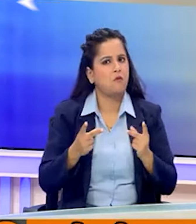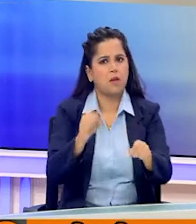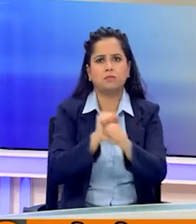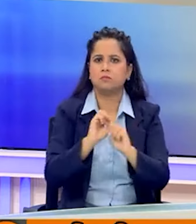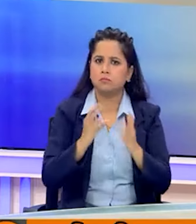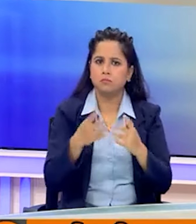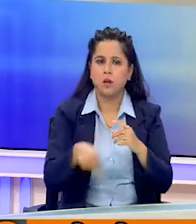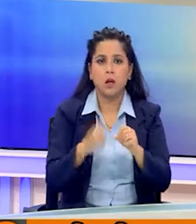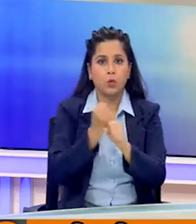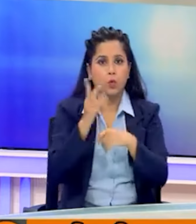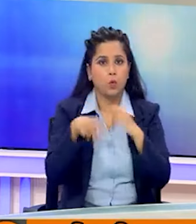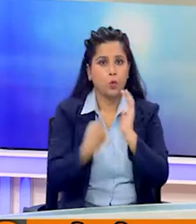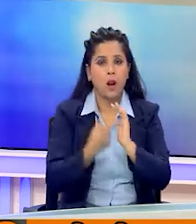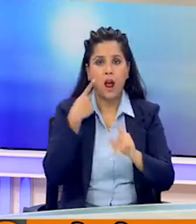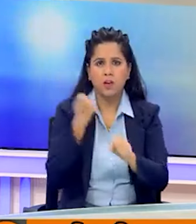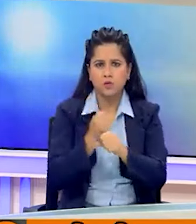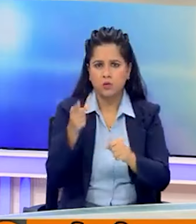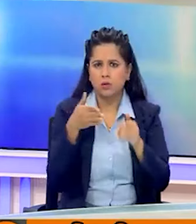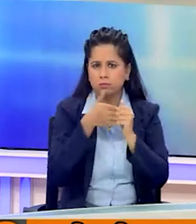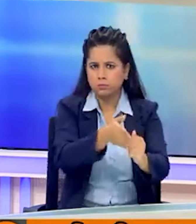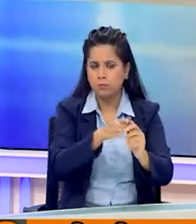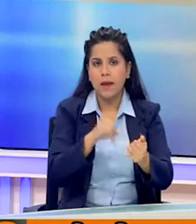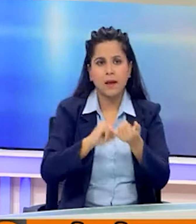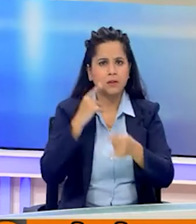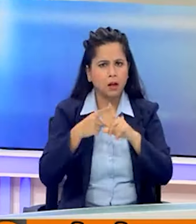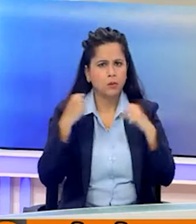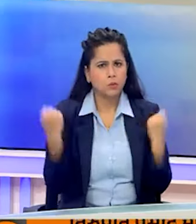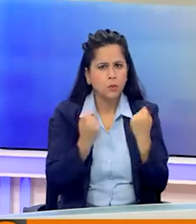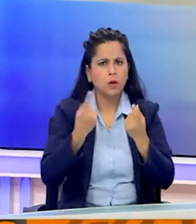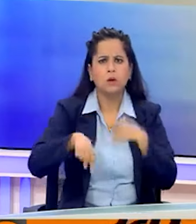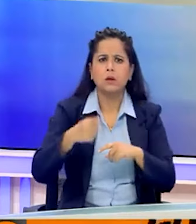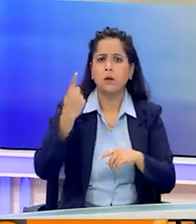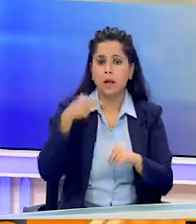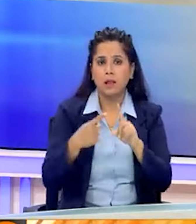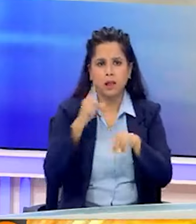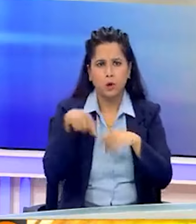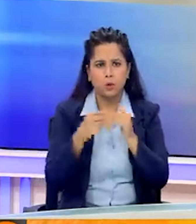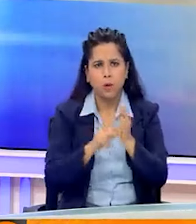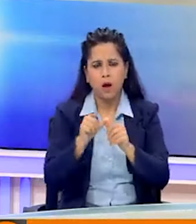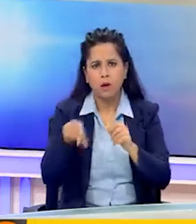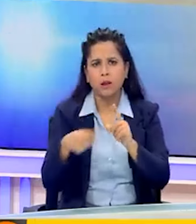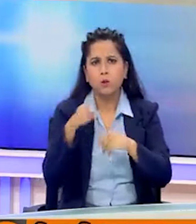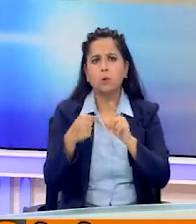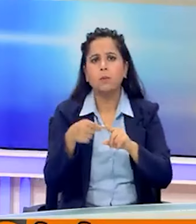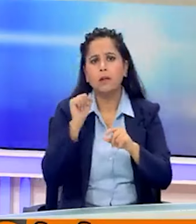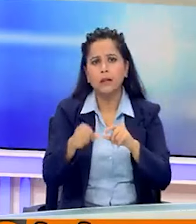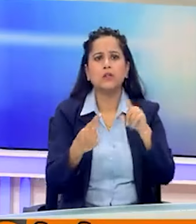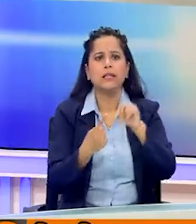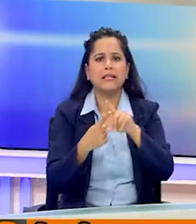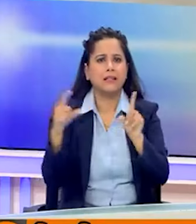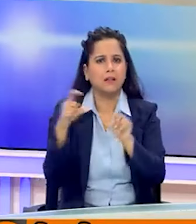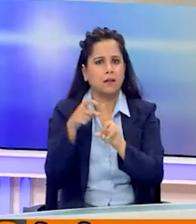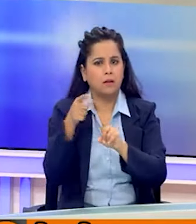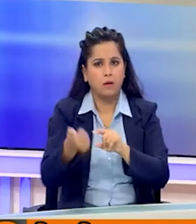कुंटूर के आईजी के नितत्व में काम कर रही SIT कल इस सिलसले में तिरुमाला तिरुपती देविस्थानव टी टीडी के